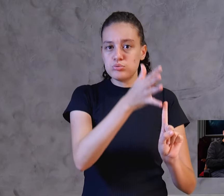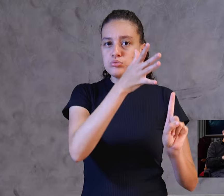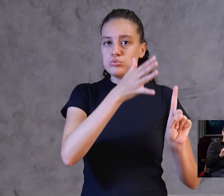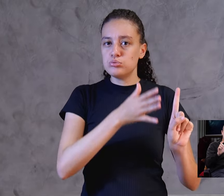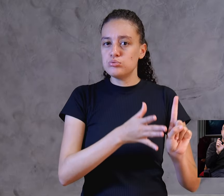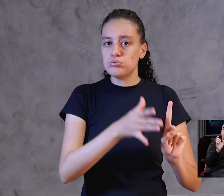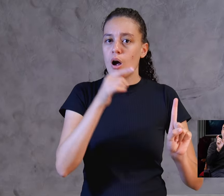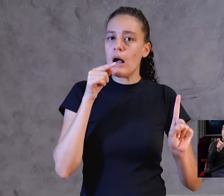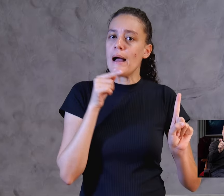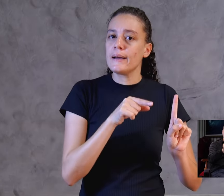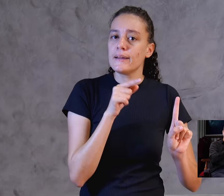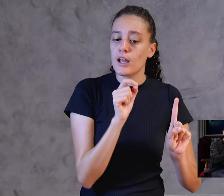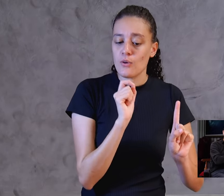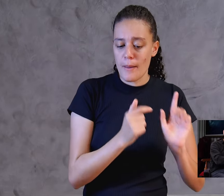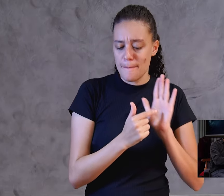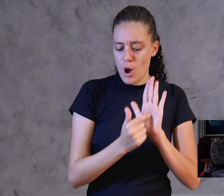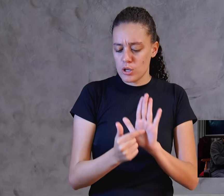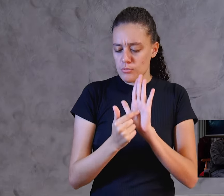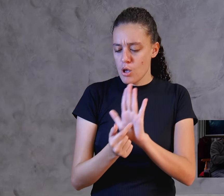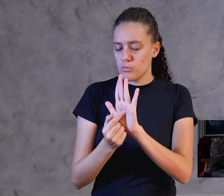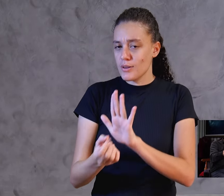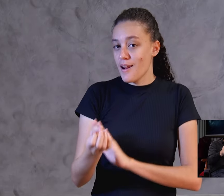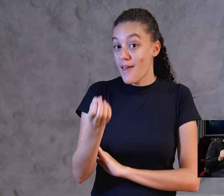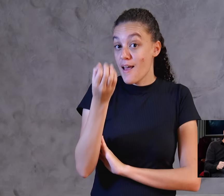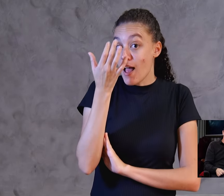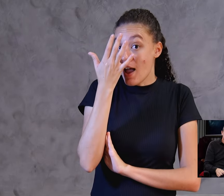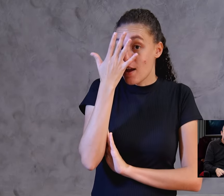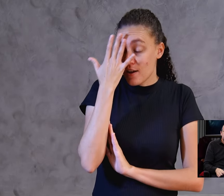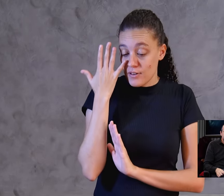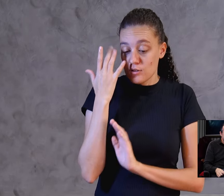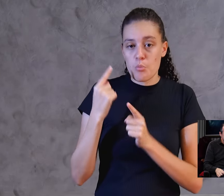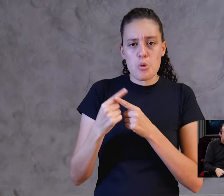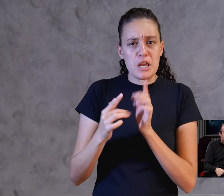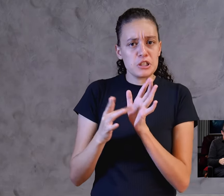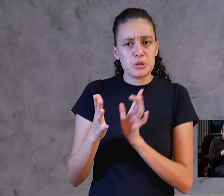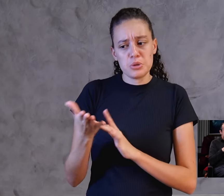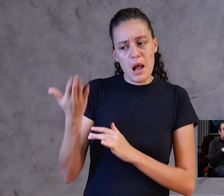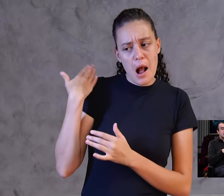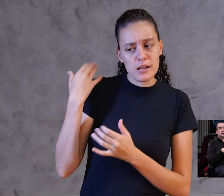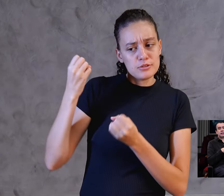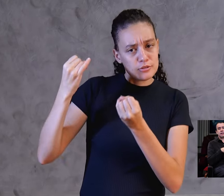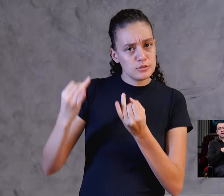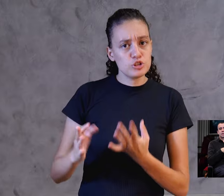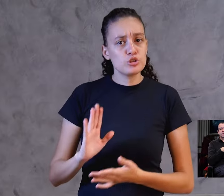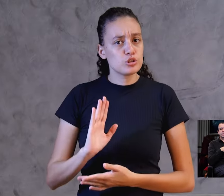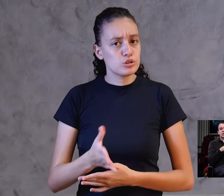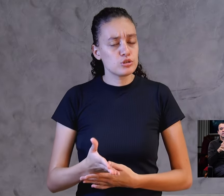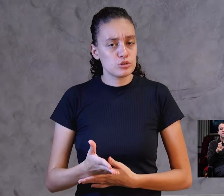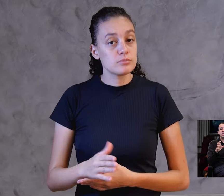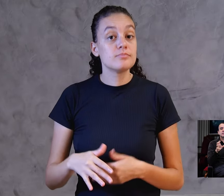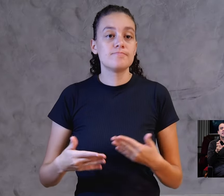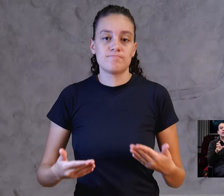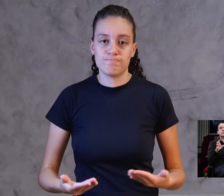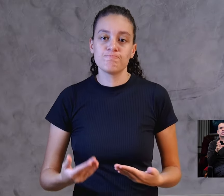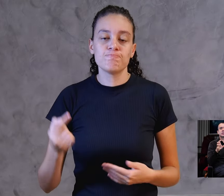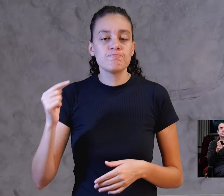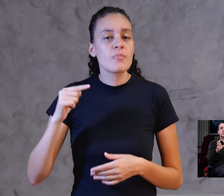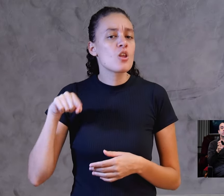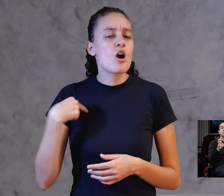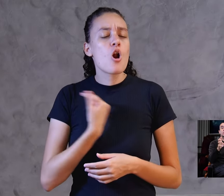trazendo revelação ao que o Senhor Jesus Cristo disse. E aqui nós entendemos através dos